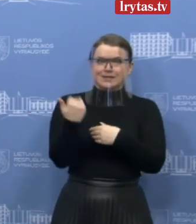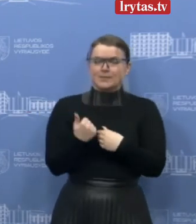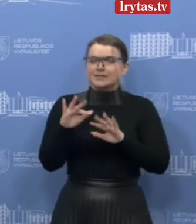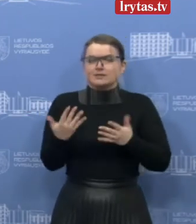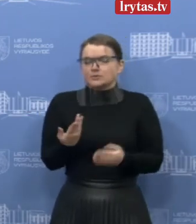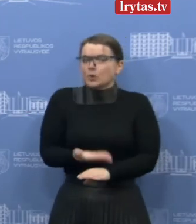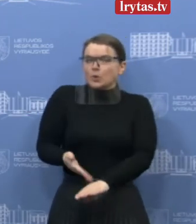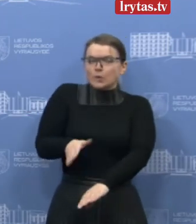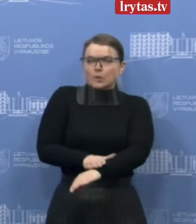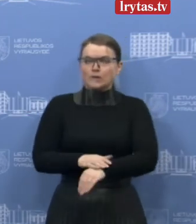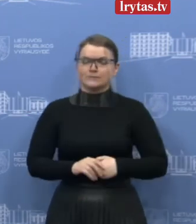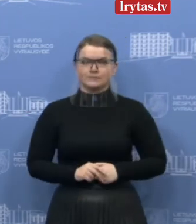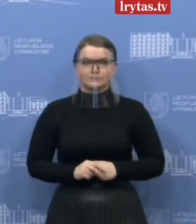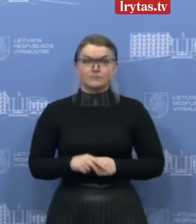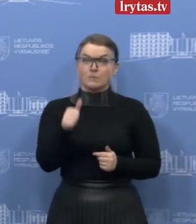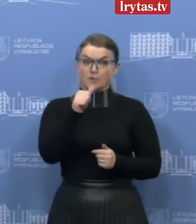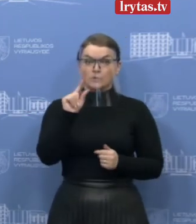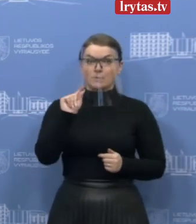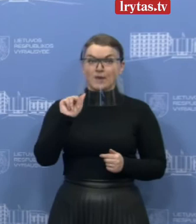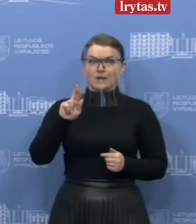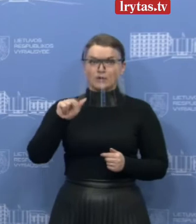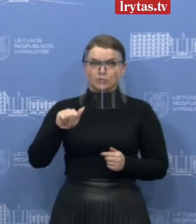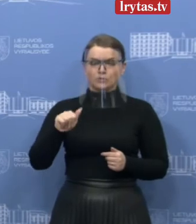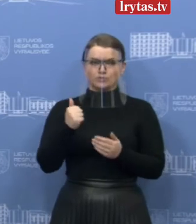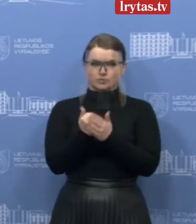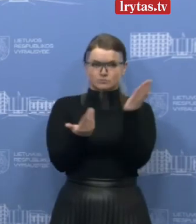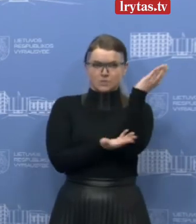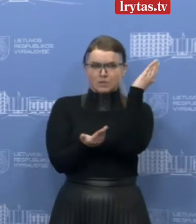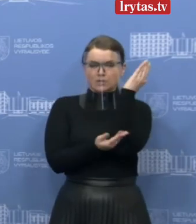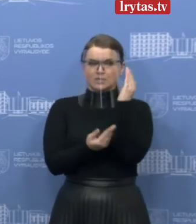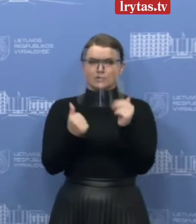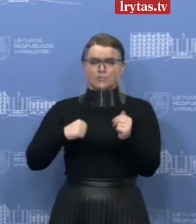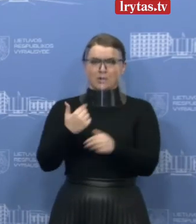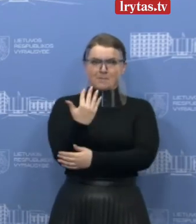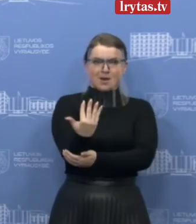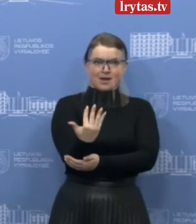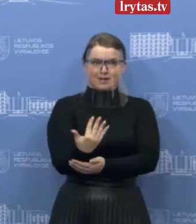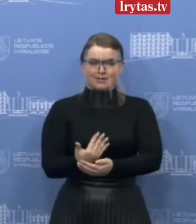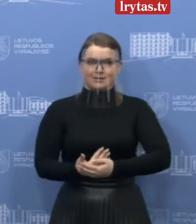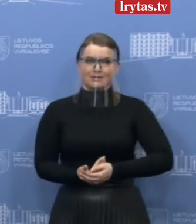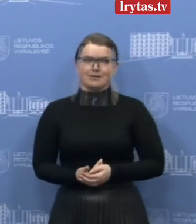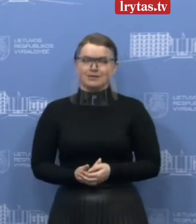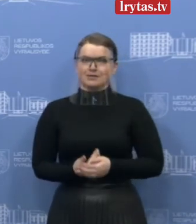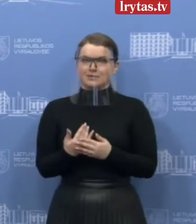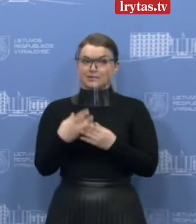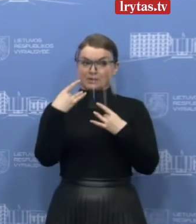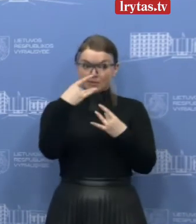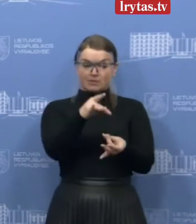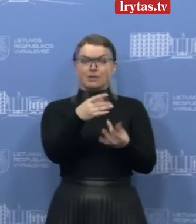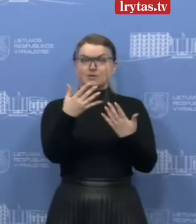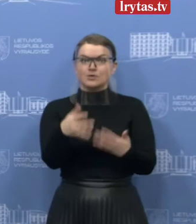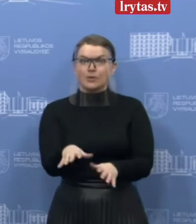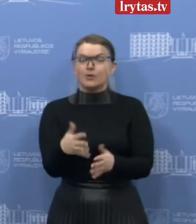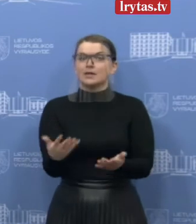sudėtinga. Ir Peru džiunglėse yra penki Lietuvos Respublikos piliečiai išstrygė. Jie tiesiog